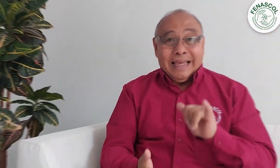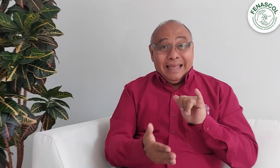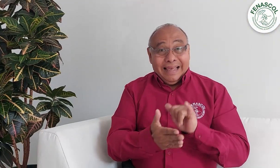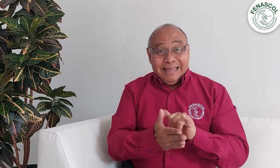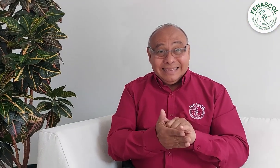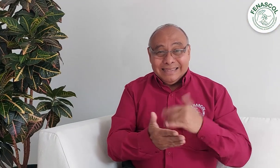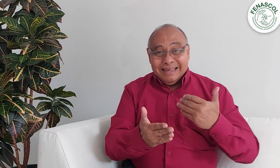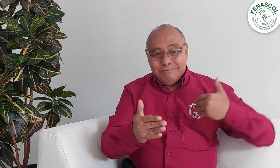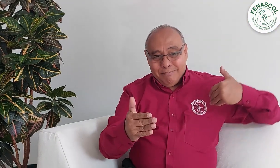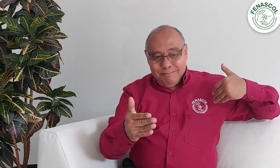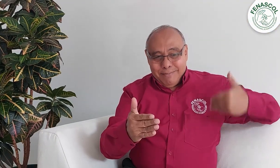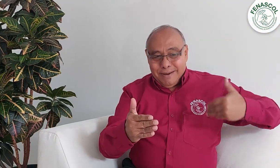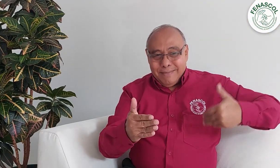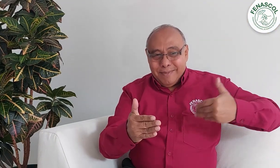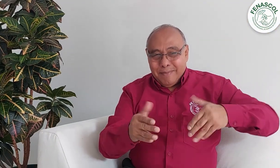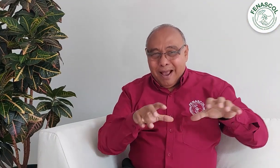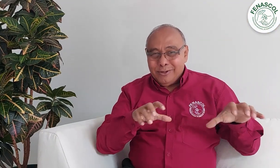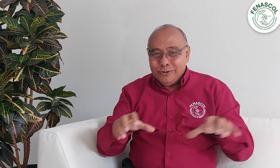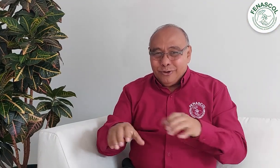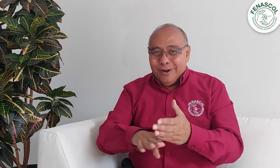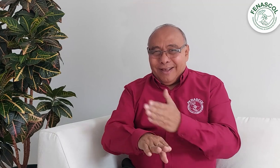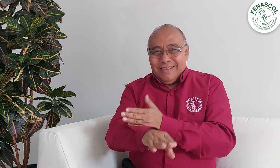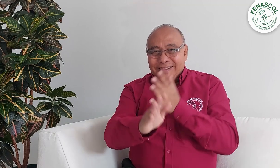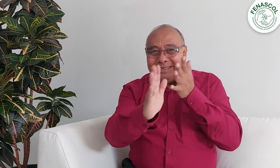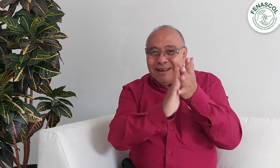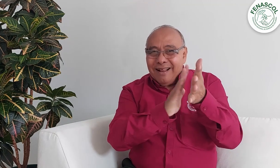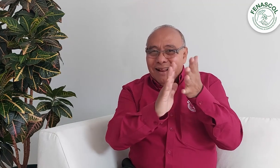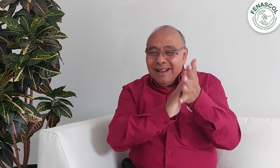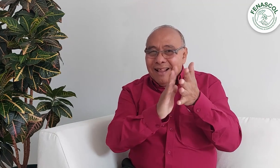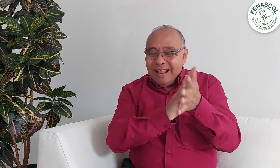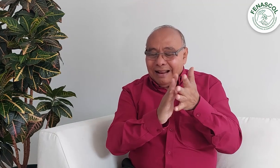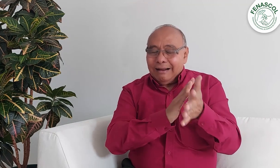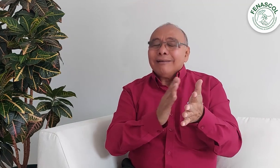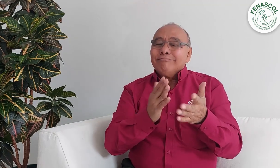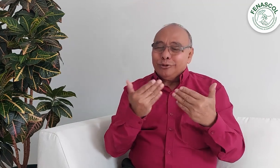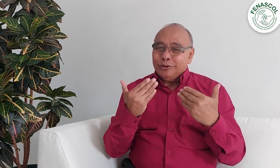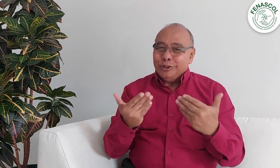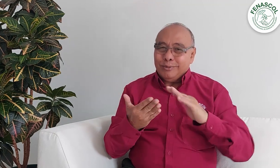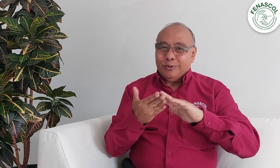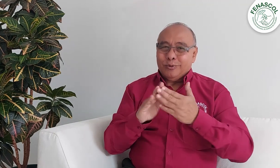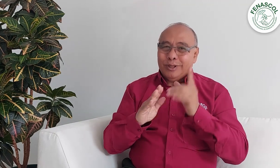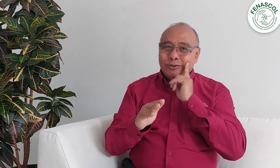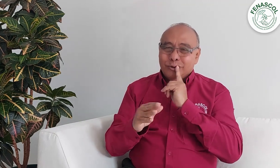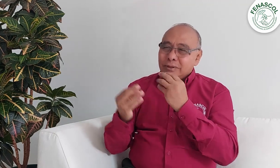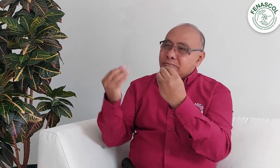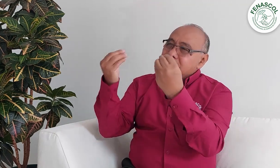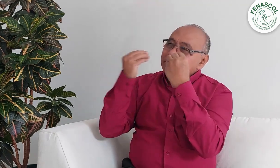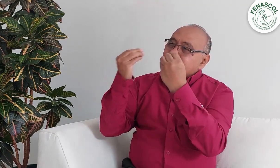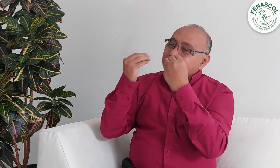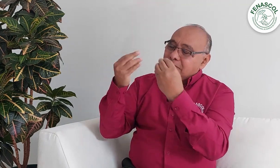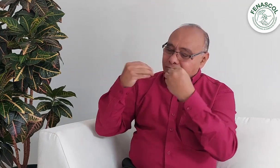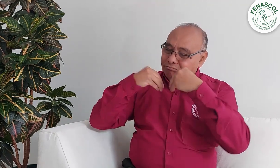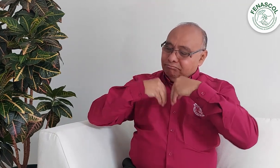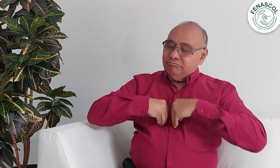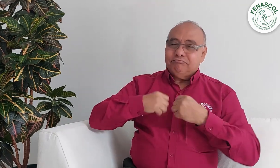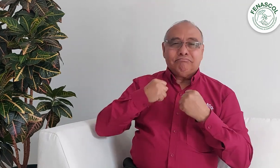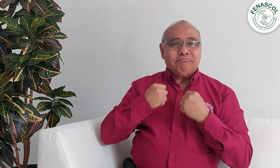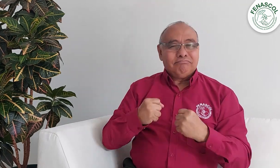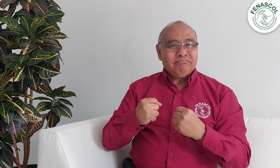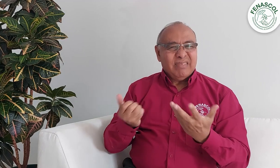Los procesos de formación anteriormente mencionados son para el fortalecimiento de la lengua de señas de la comunidad sorda, en donde se entiende